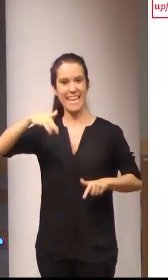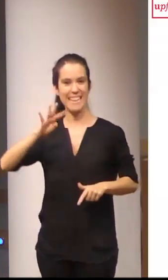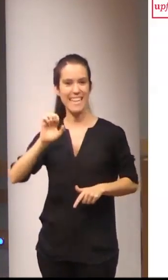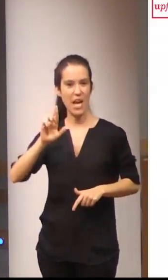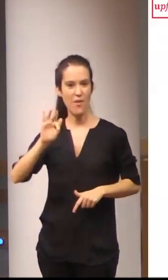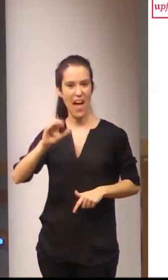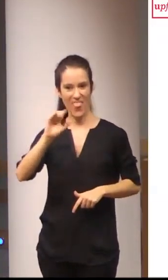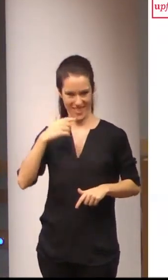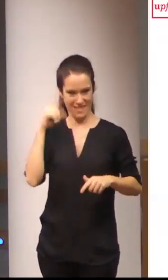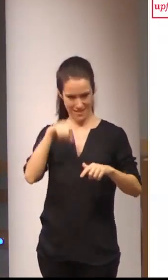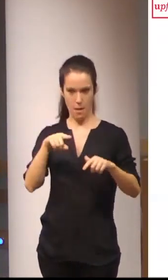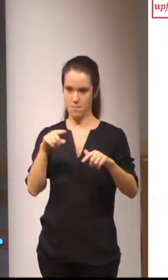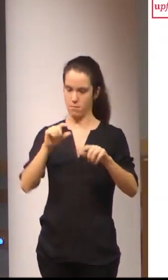es decir,